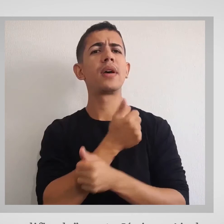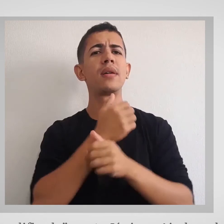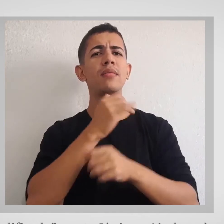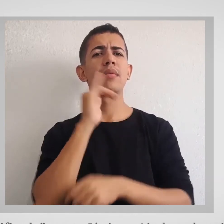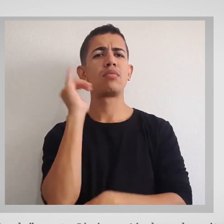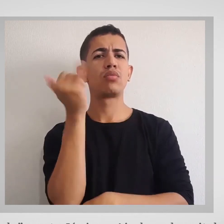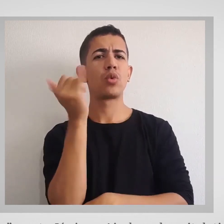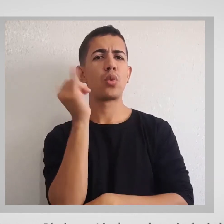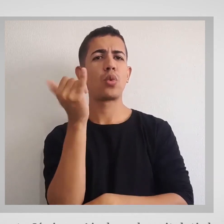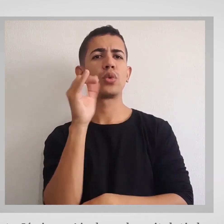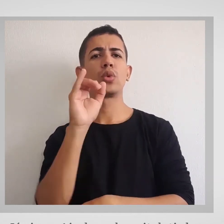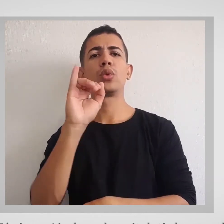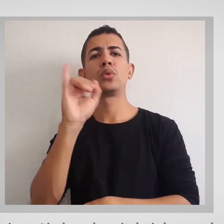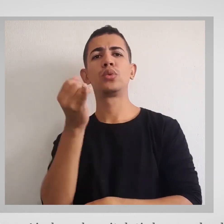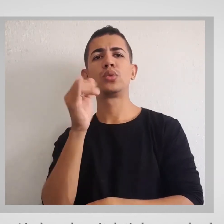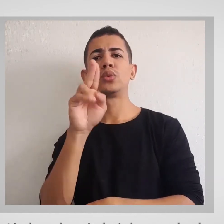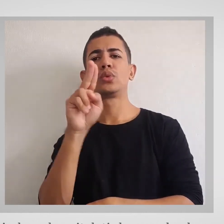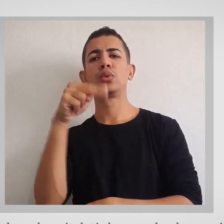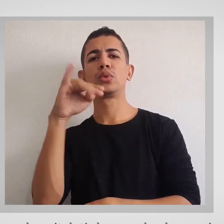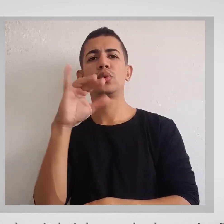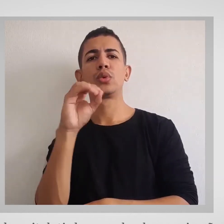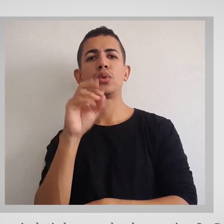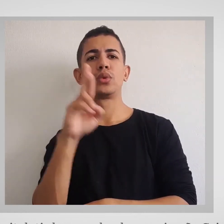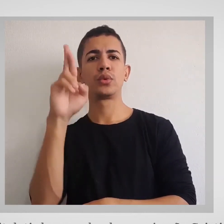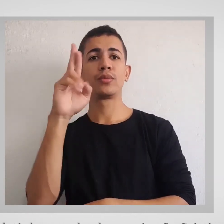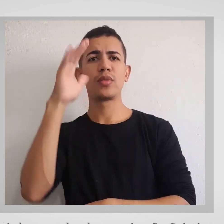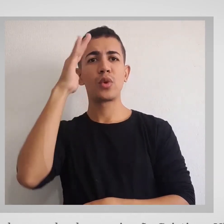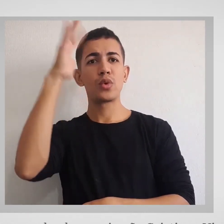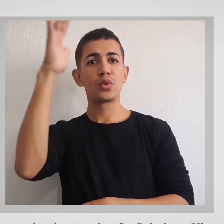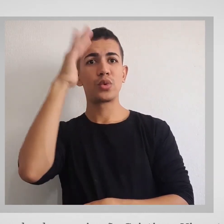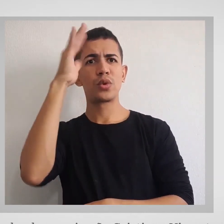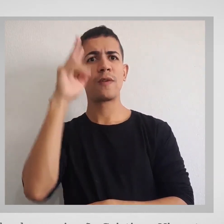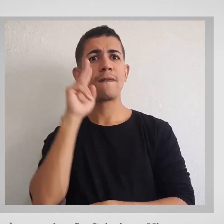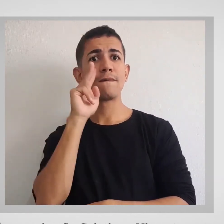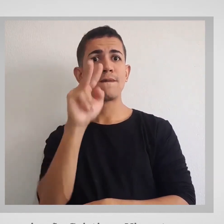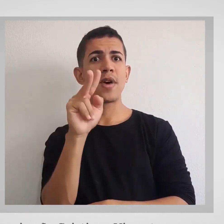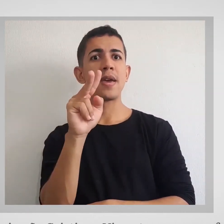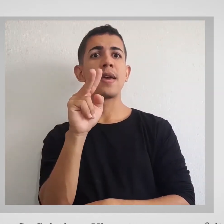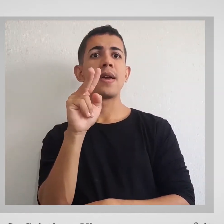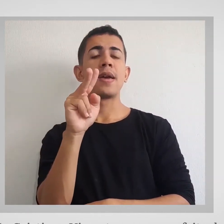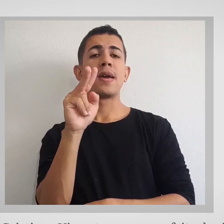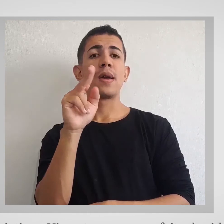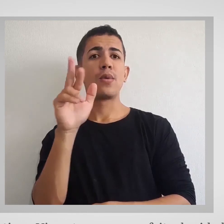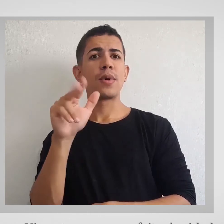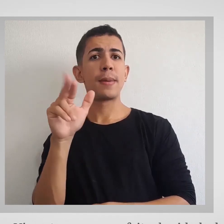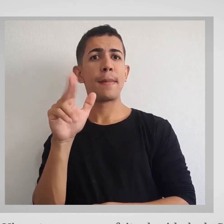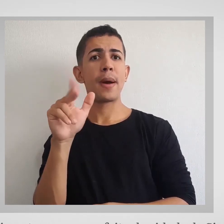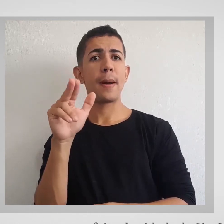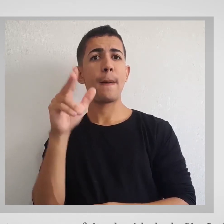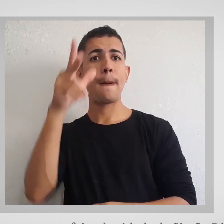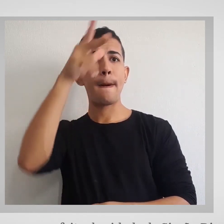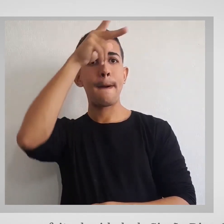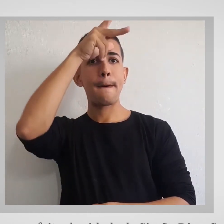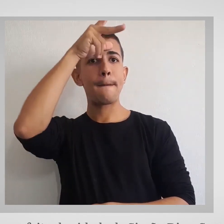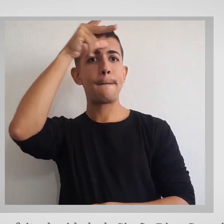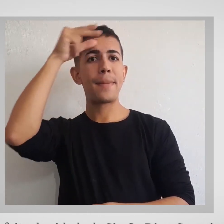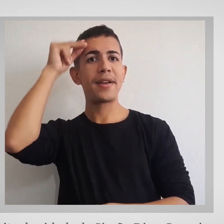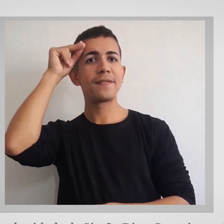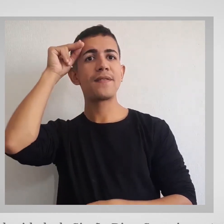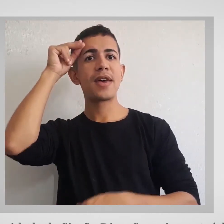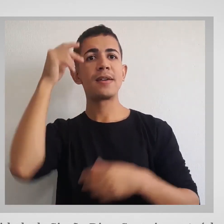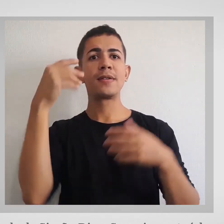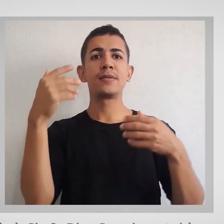Júnior. Ainda no hospital, tinha o sonho de ver o irmão Cristiano Viana tornar-se prefeito da cidade de Simão Dias.